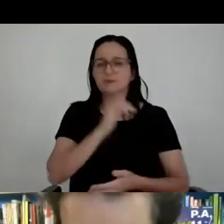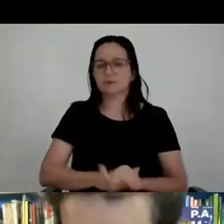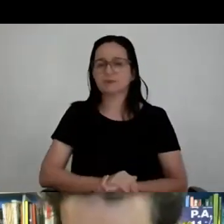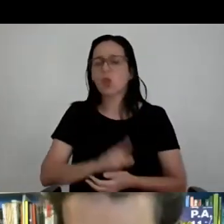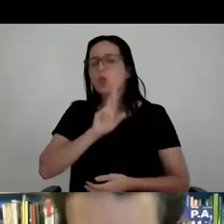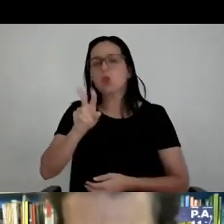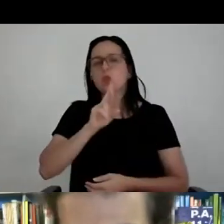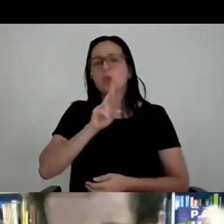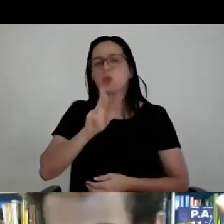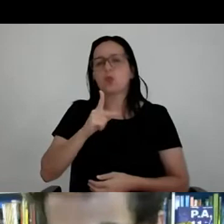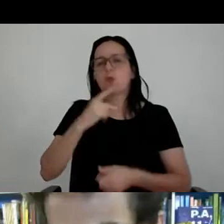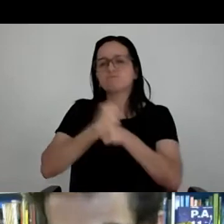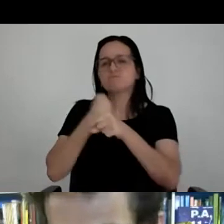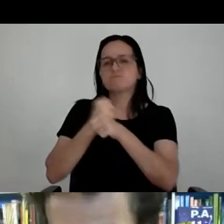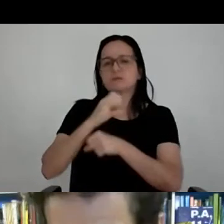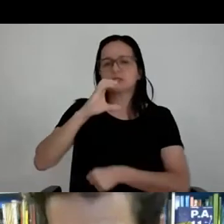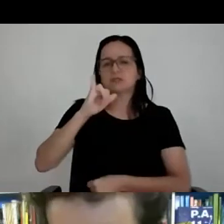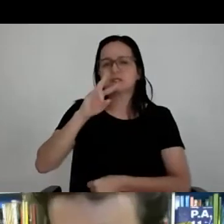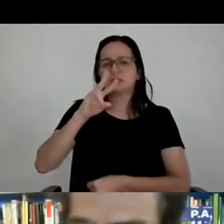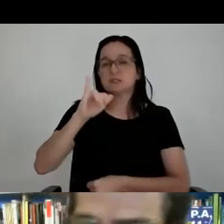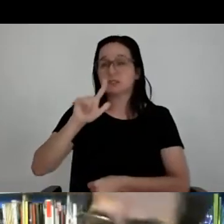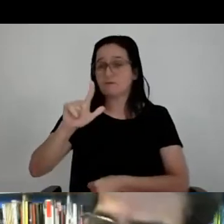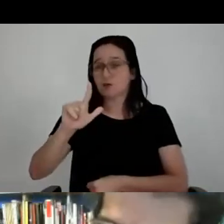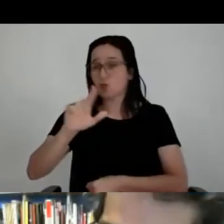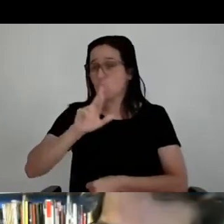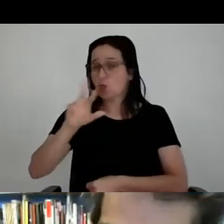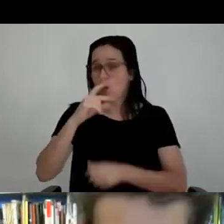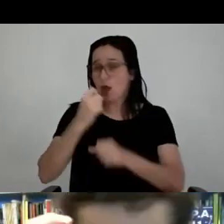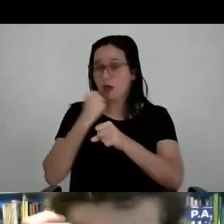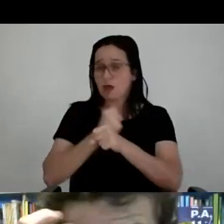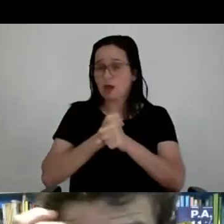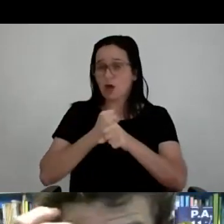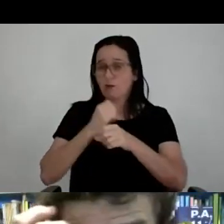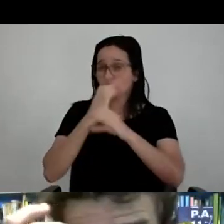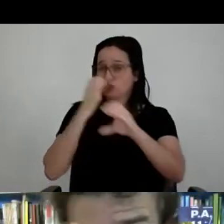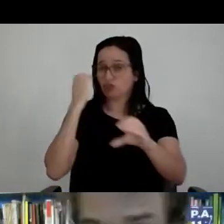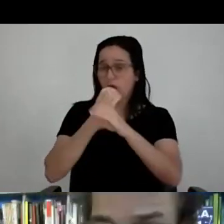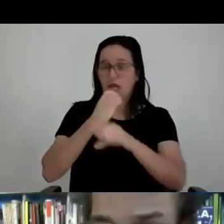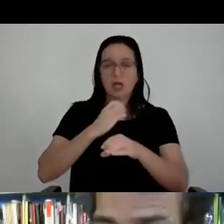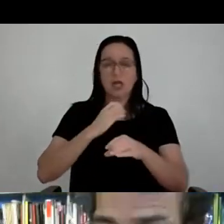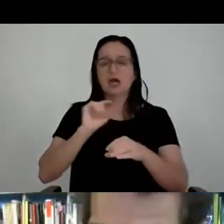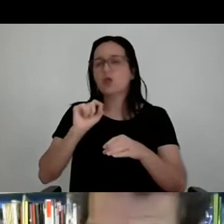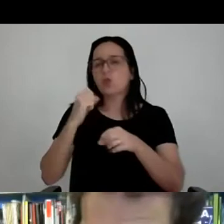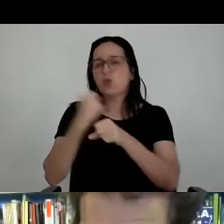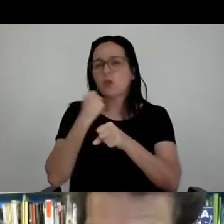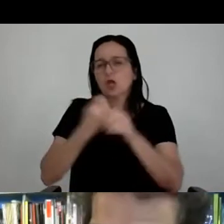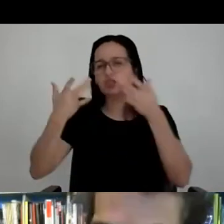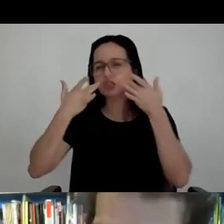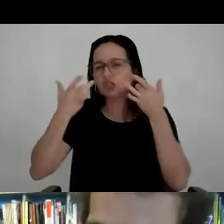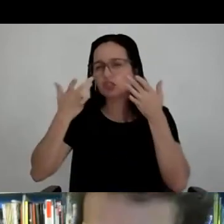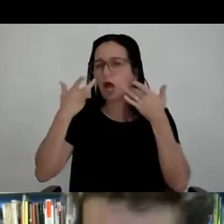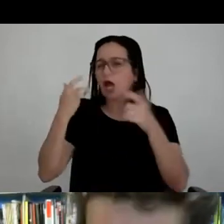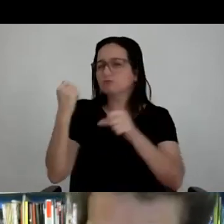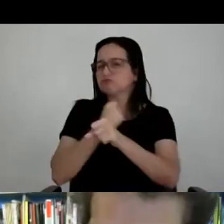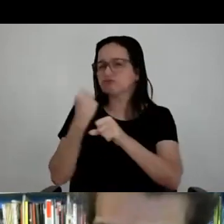civil, ele não é uma obra de engenharia, não é uma obra cenográfica, ele não é uma obra artística, ele é um